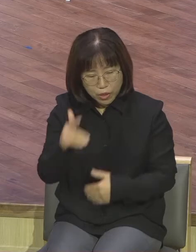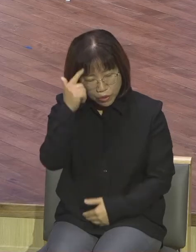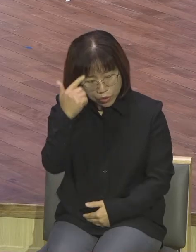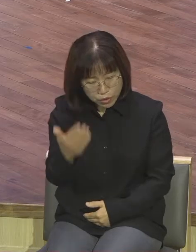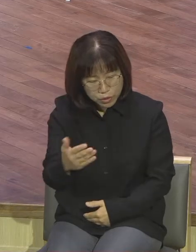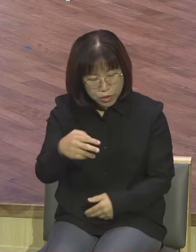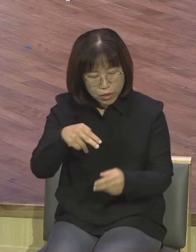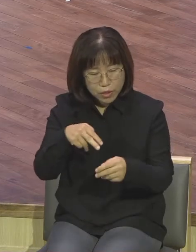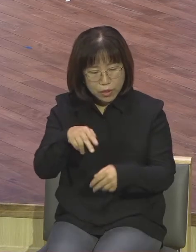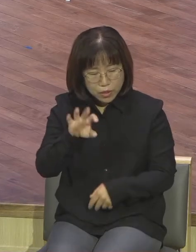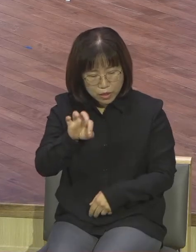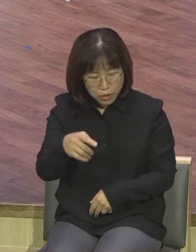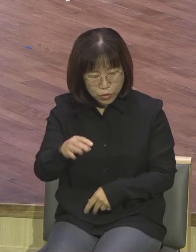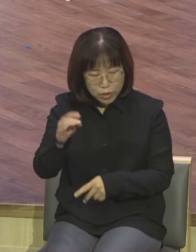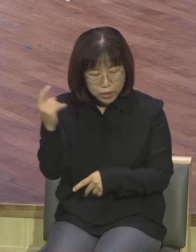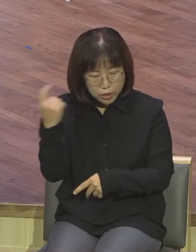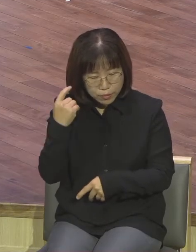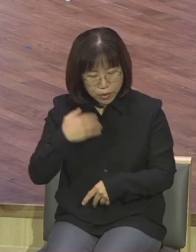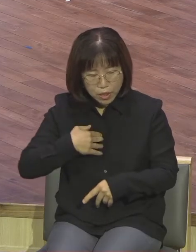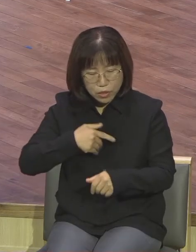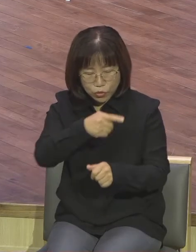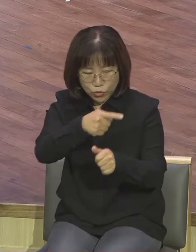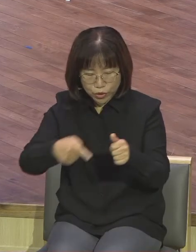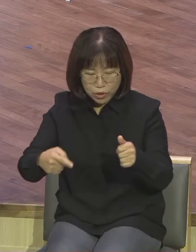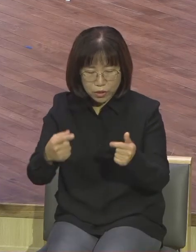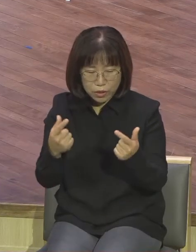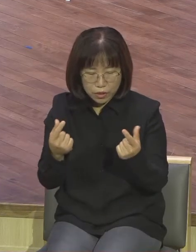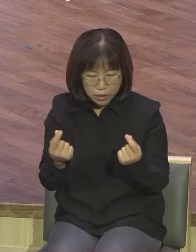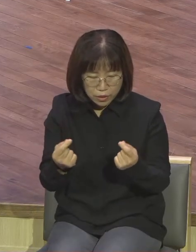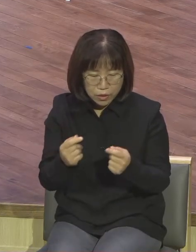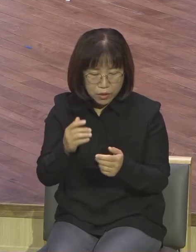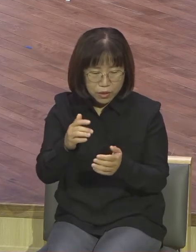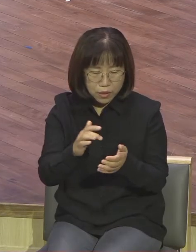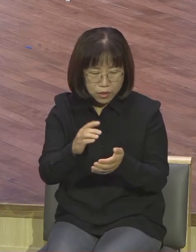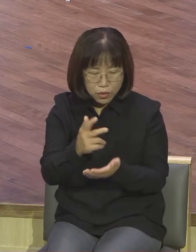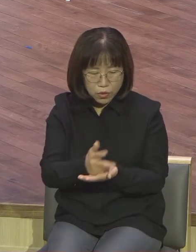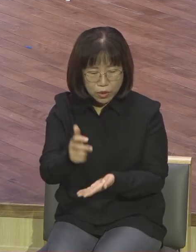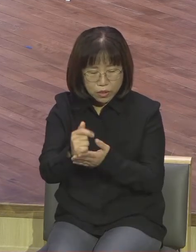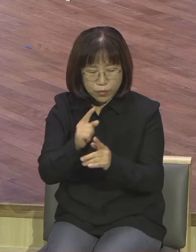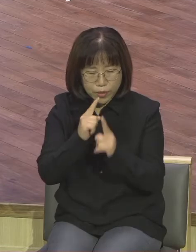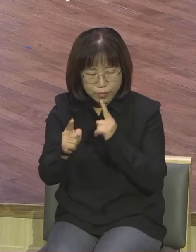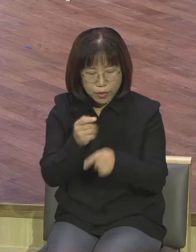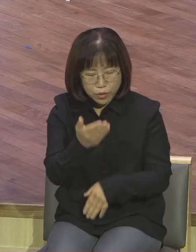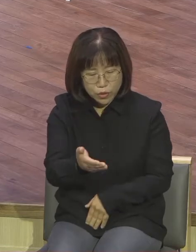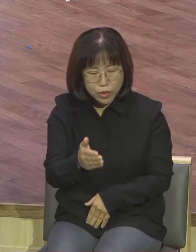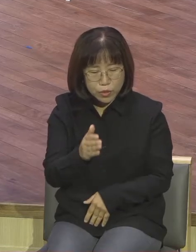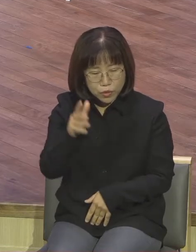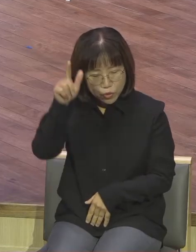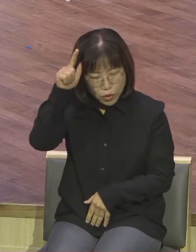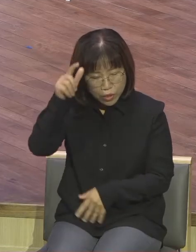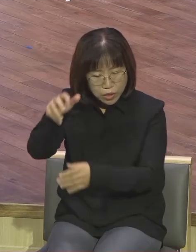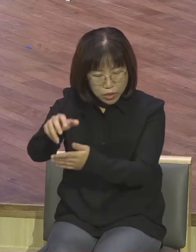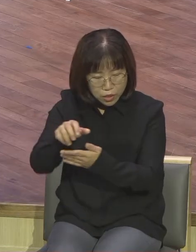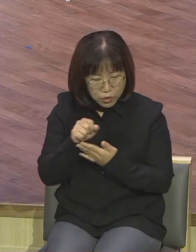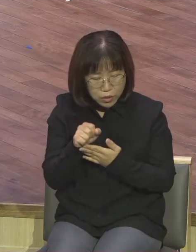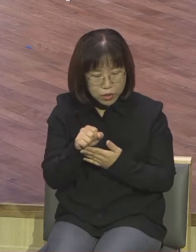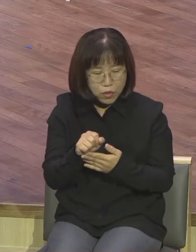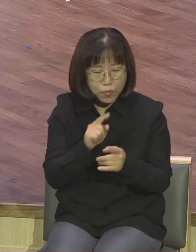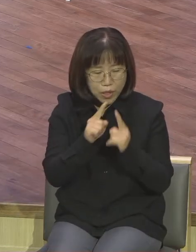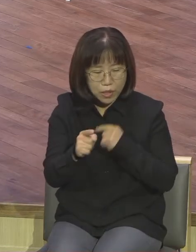수 있으리까 사오리 들으면 나를 죽이리이다 하니 여하께서 이르시되 너는 암송아지를 끌고 가서 말하기를